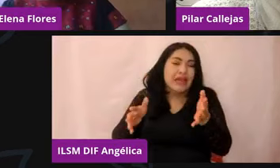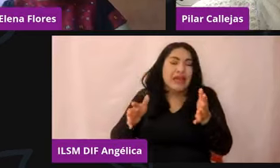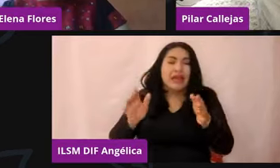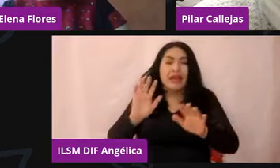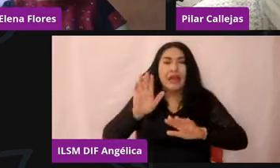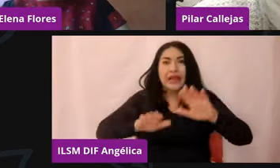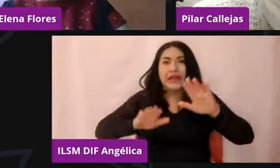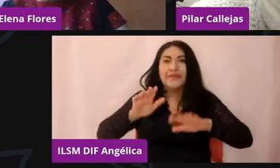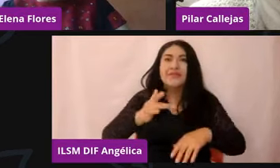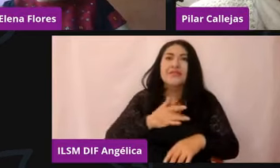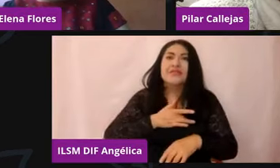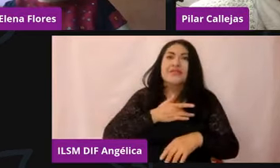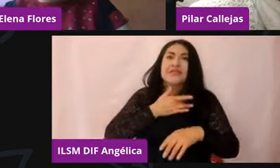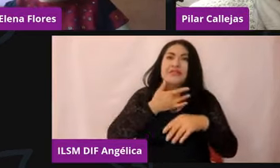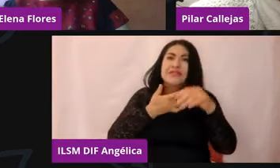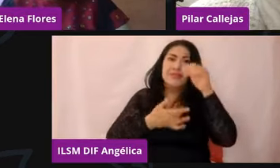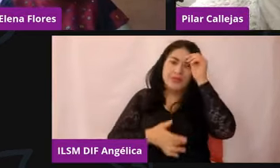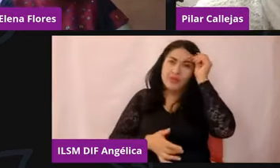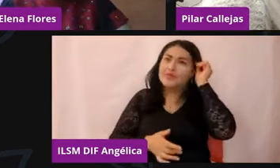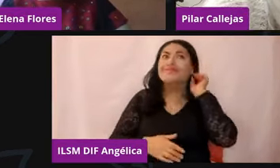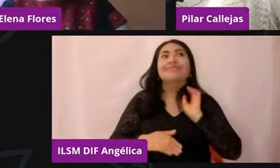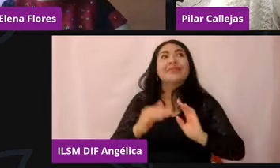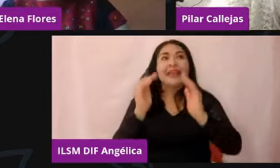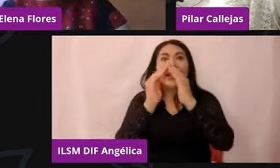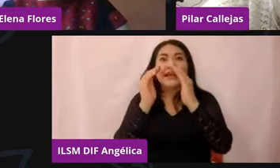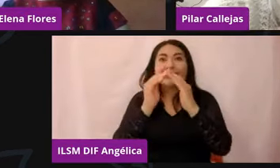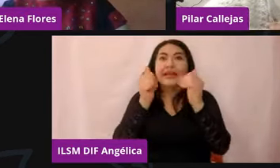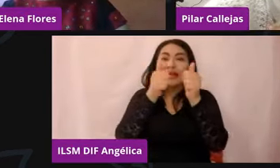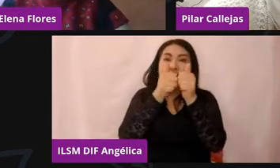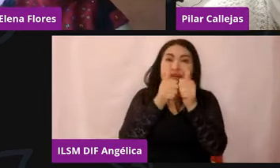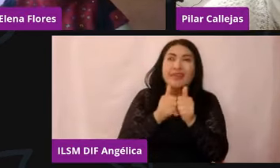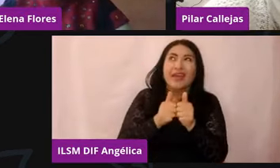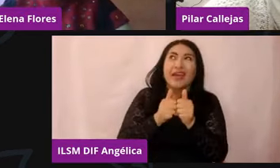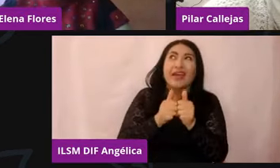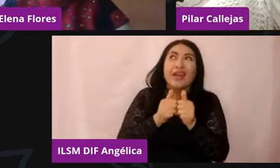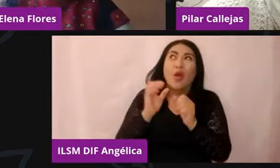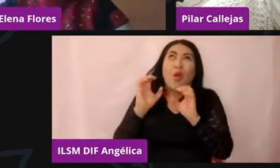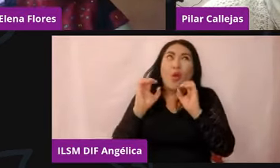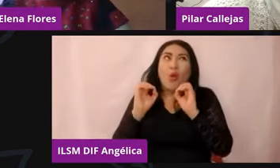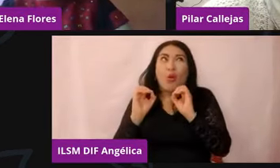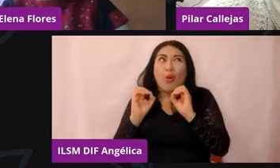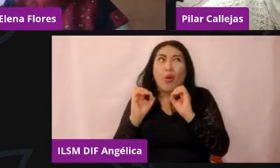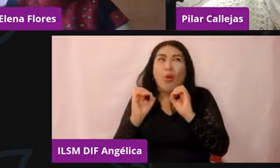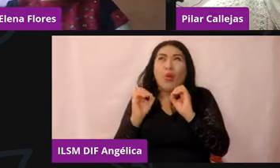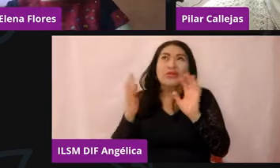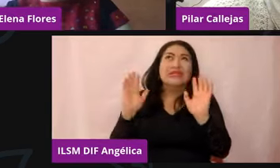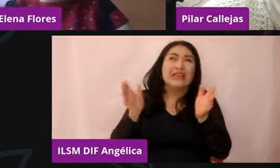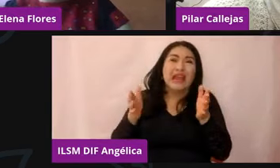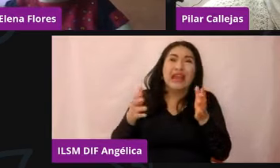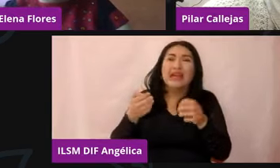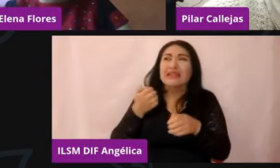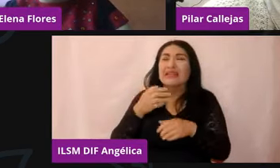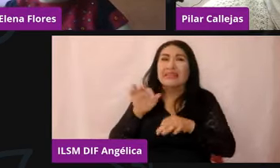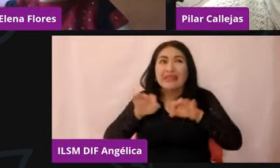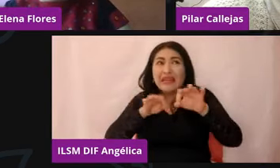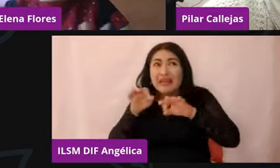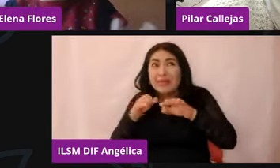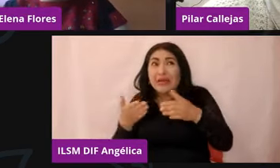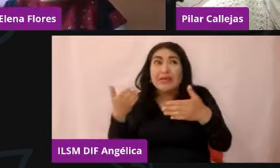el mantenernos en casa, el permanecer en casa, o ir ya, o incorporarnos ya a nuestras funciones